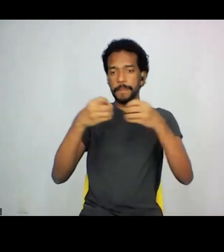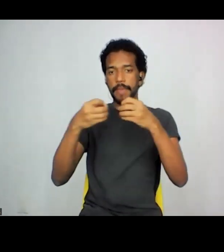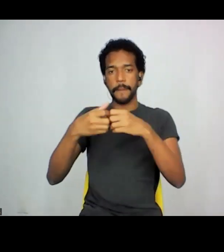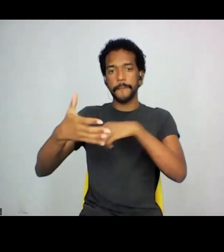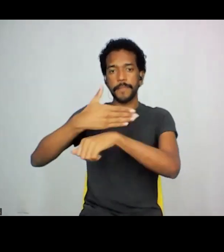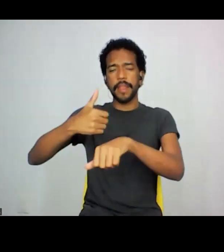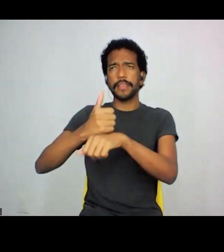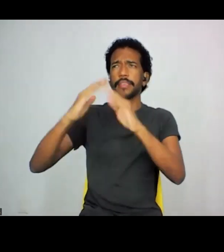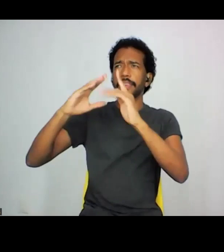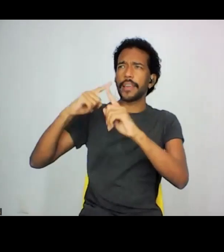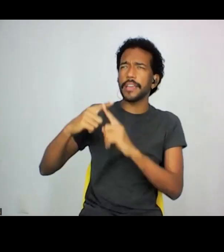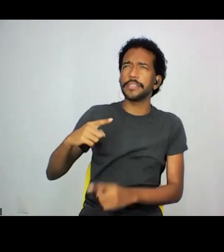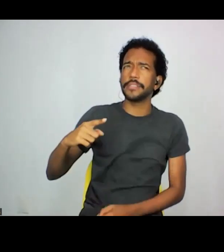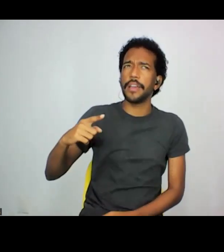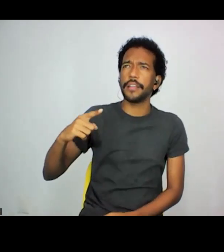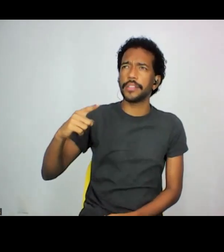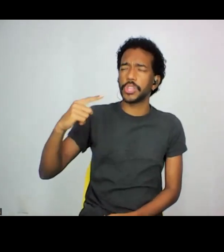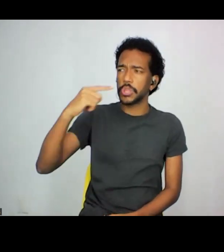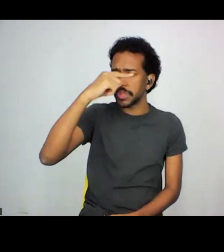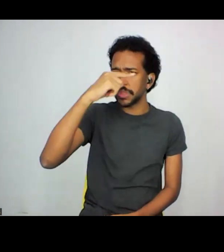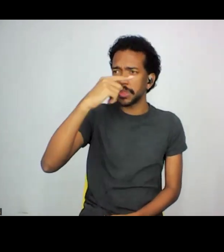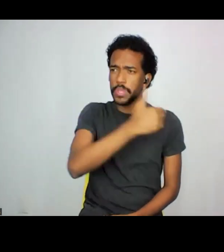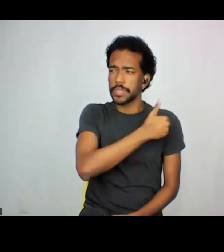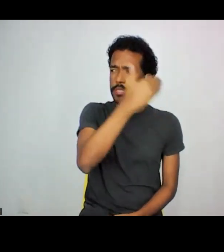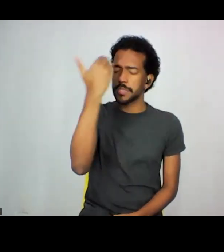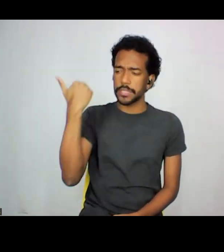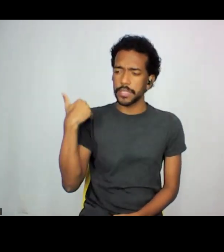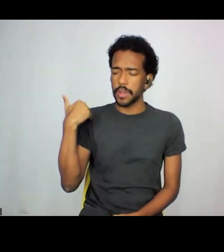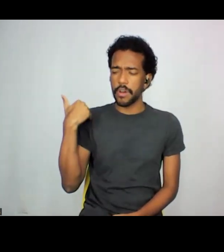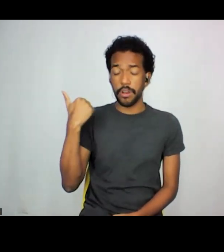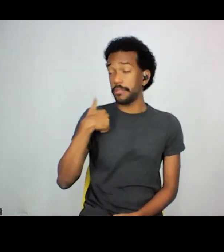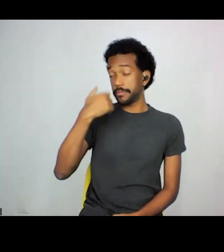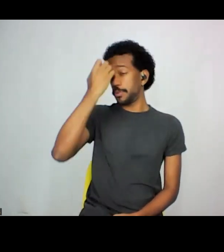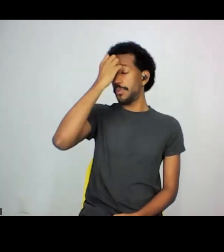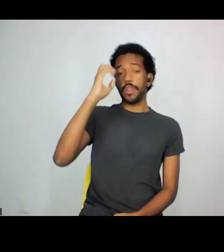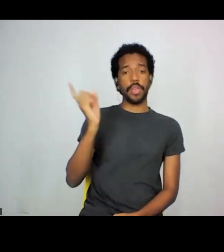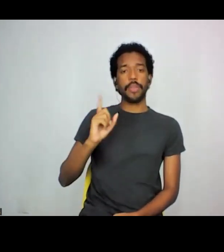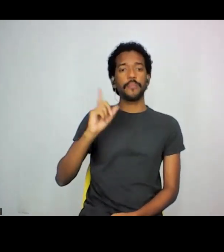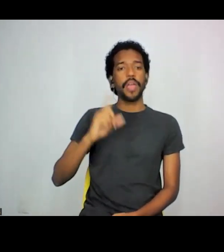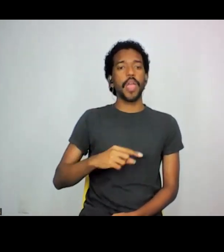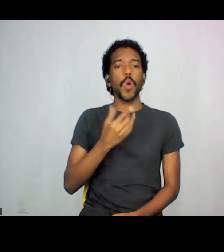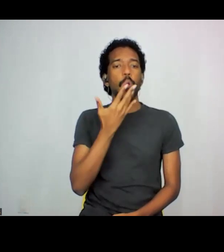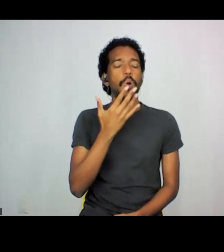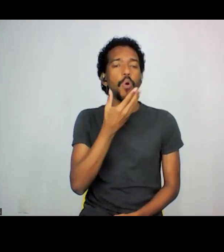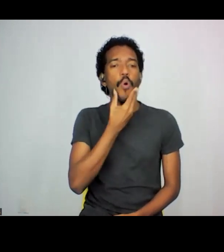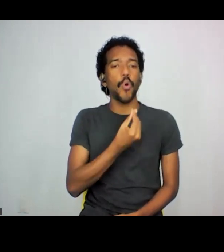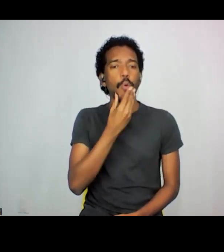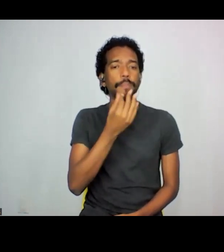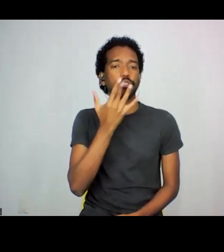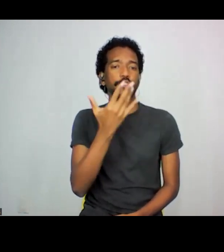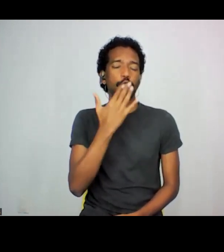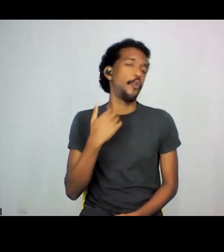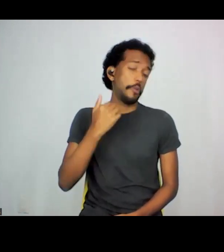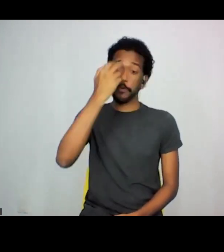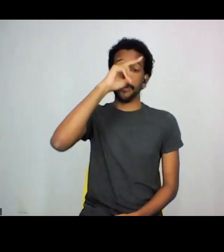eu não lembro, Nossa Senhora, eu não lembro, se eram homens de cor, como era a